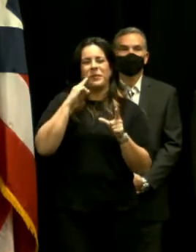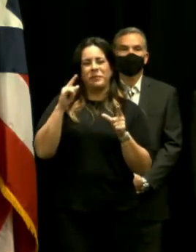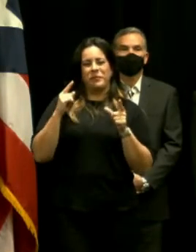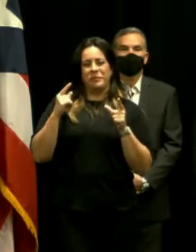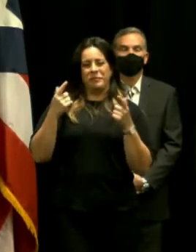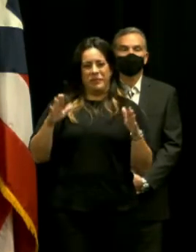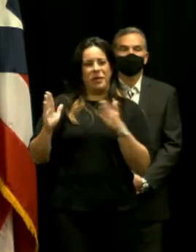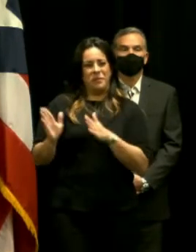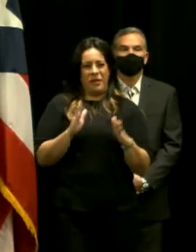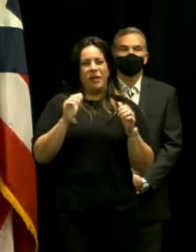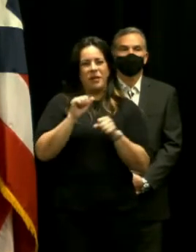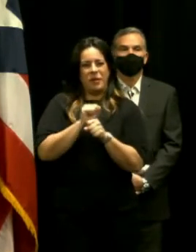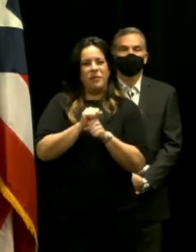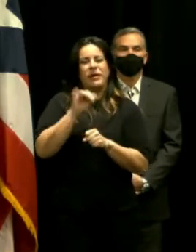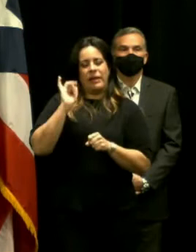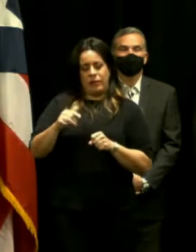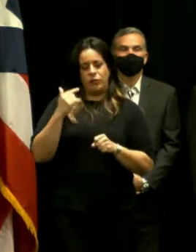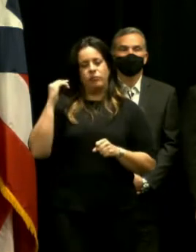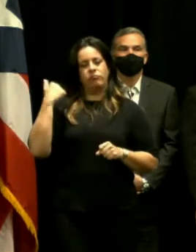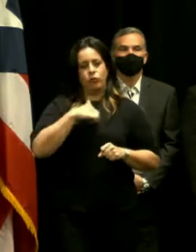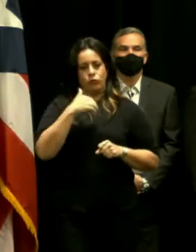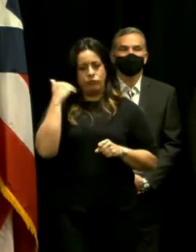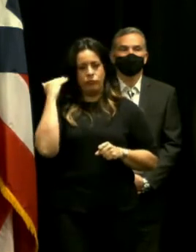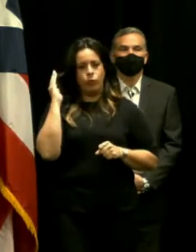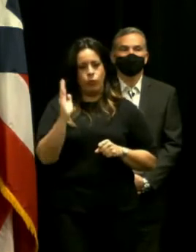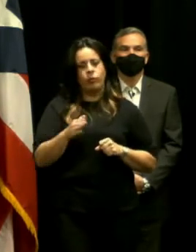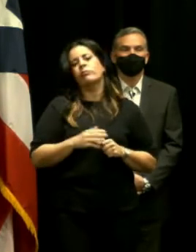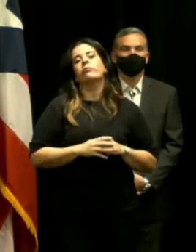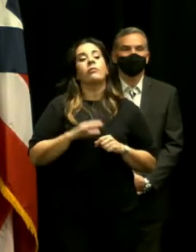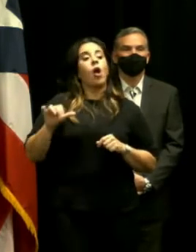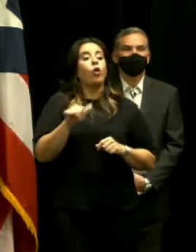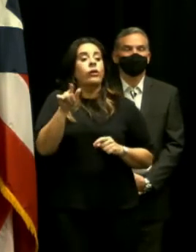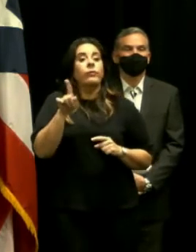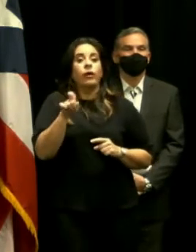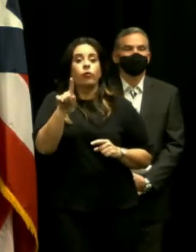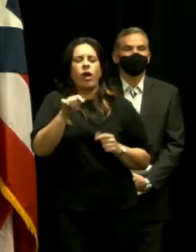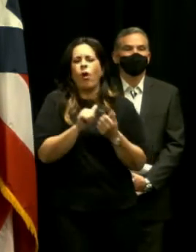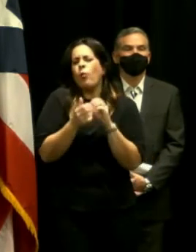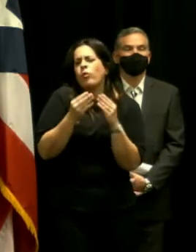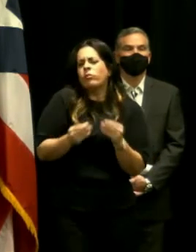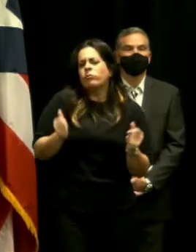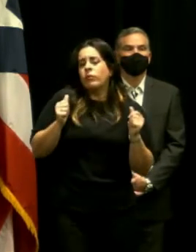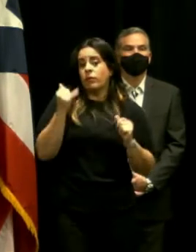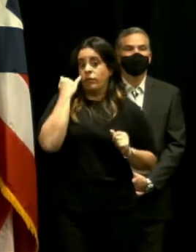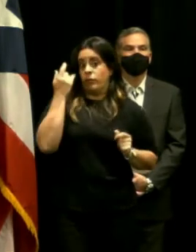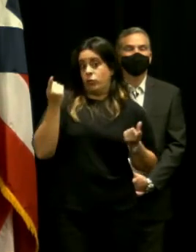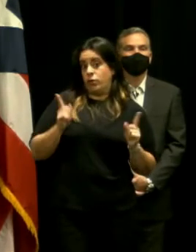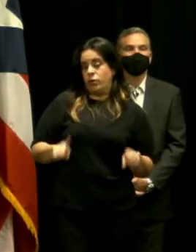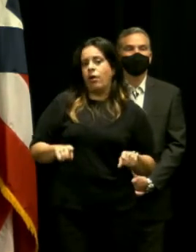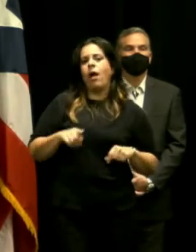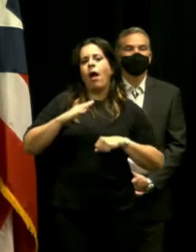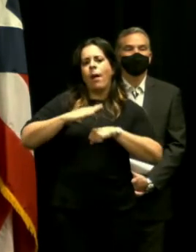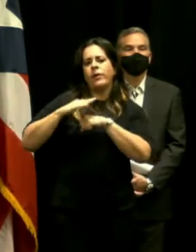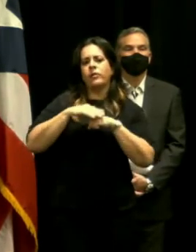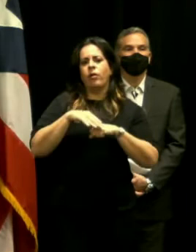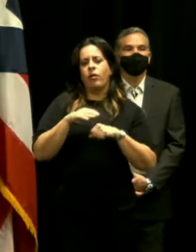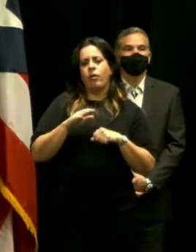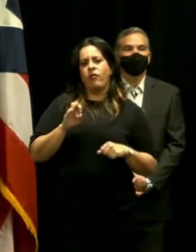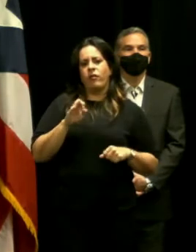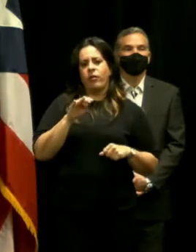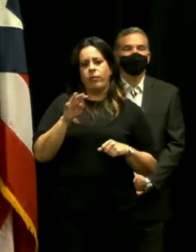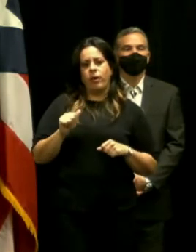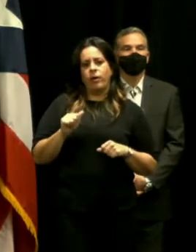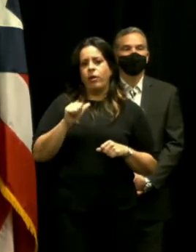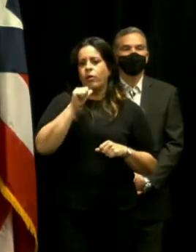trabajo y eso es lo que lo hemos hecho y mi otra pregunta es cómo se resolvió si se resolvió la advertencia que hizo FEMA al corte de que no le